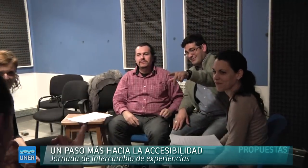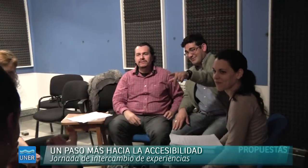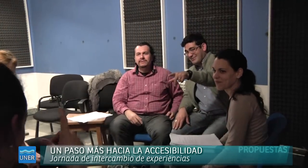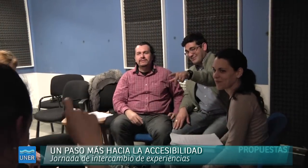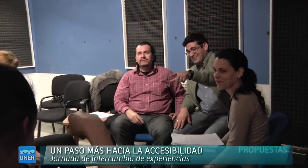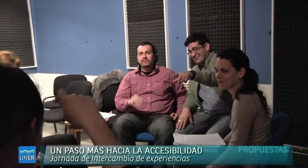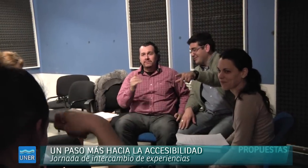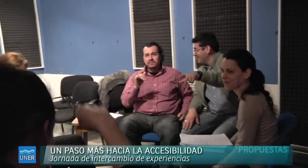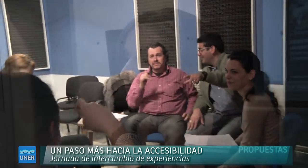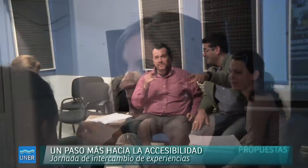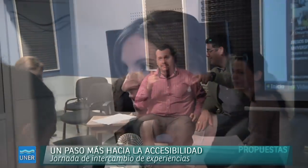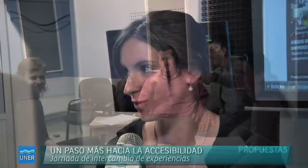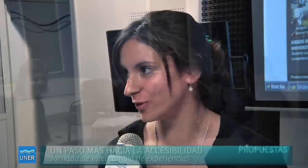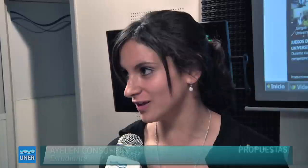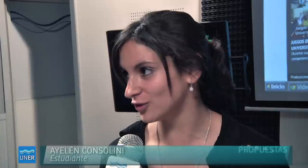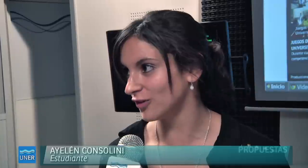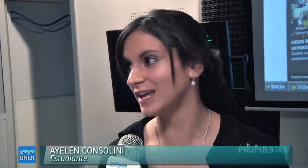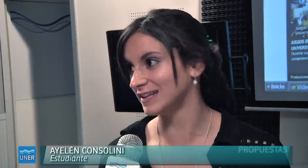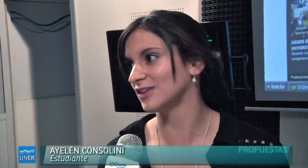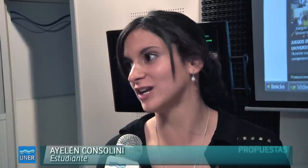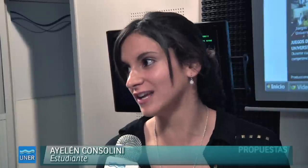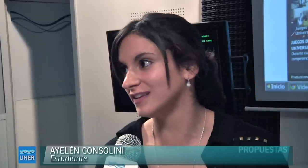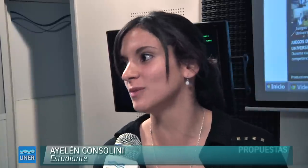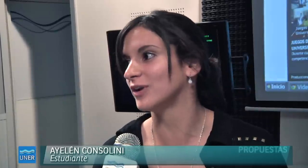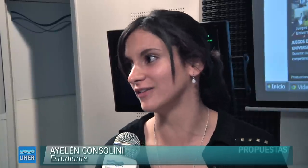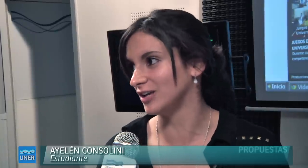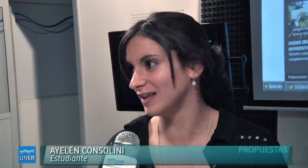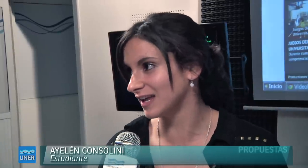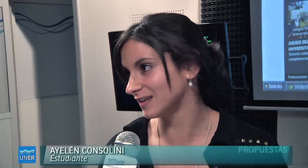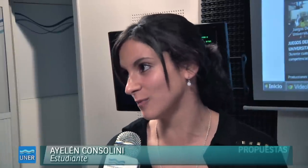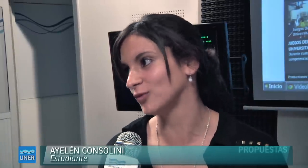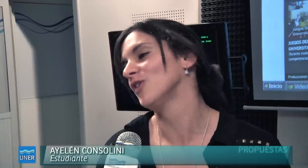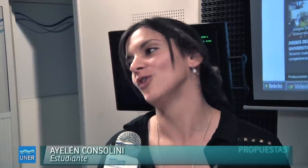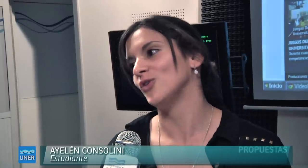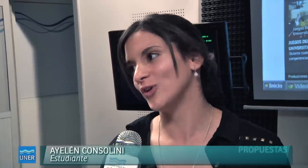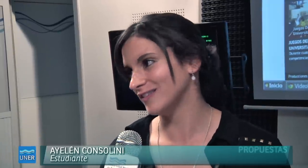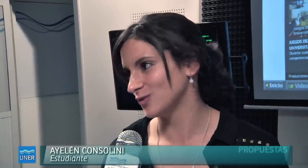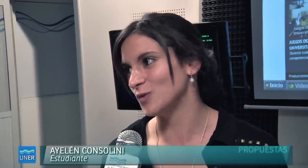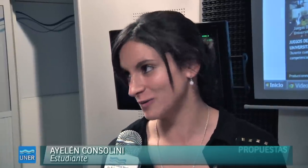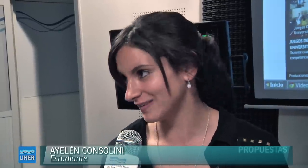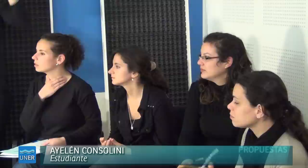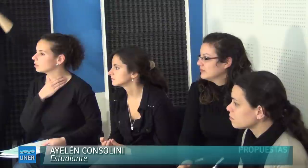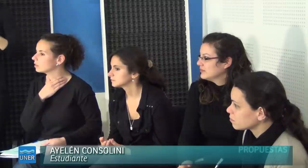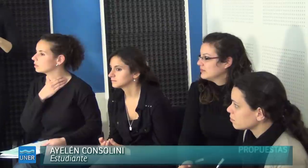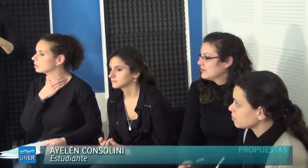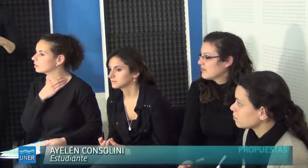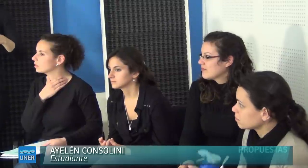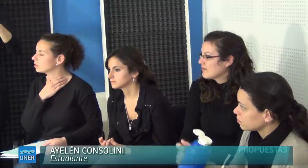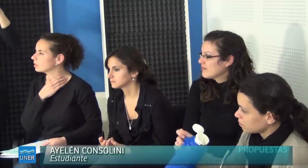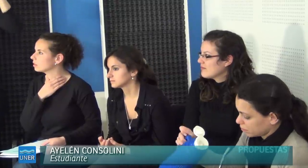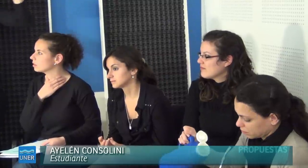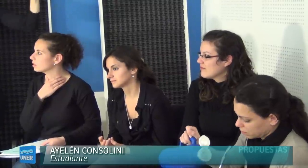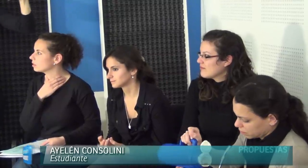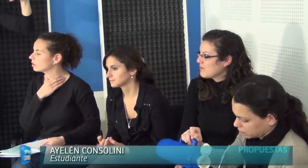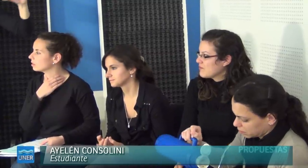La lengua de señas es la lengua propia de la comunidad sorda, en este caso la argentina, por la nacionalidad en que estamos. No es universal, no es pasar